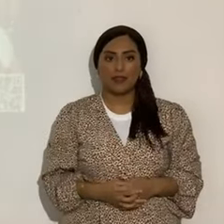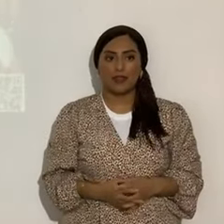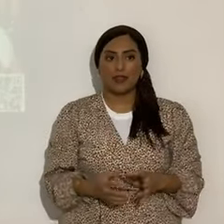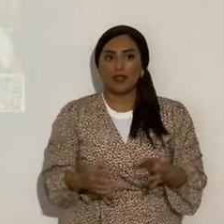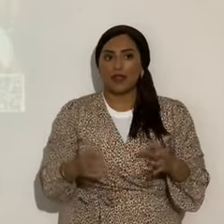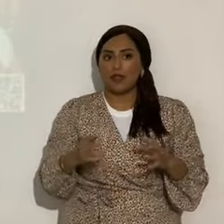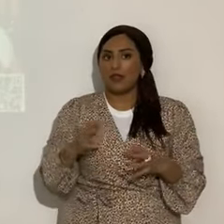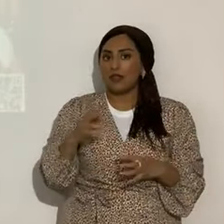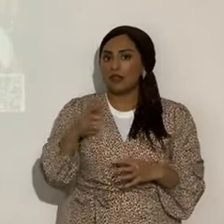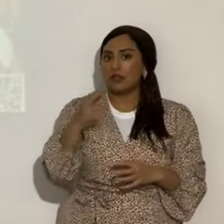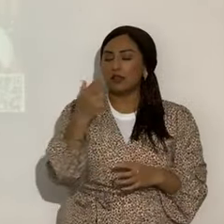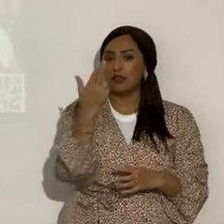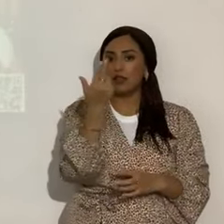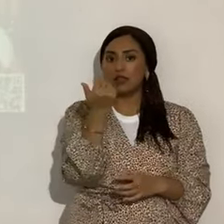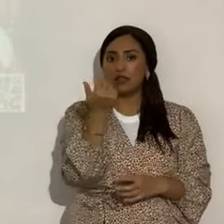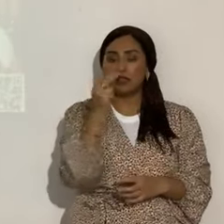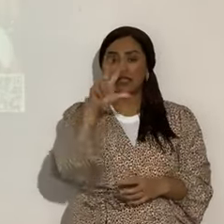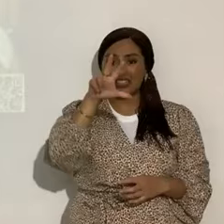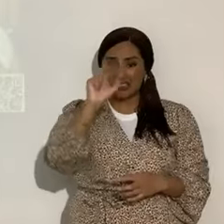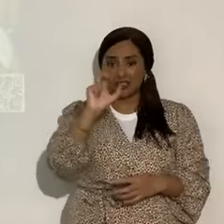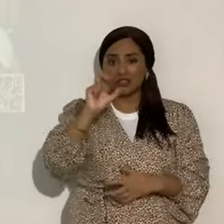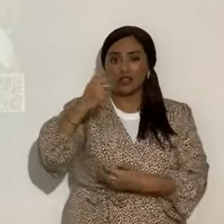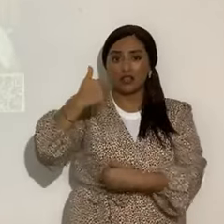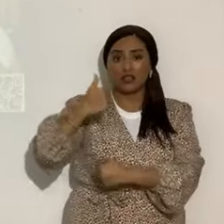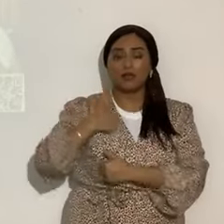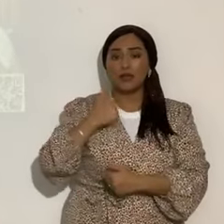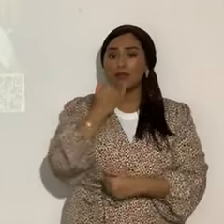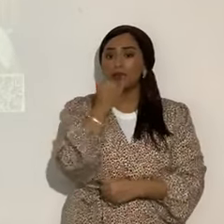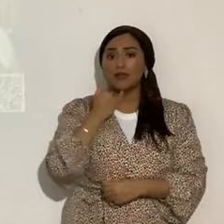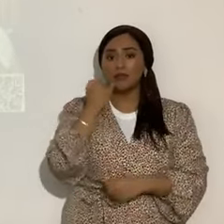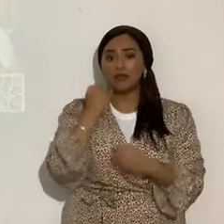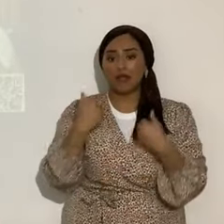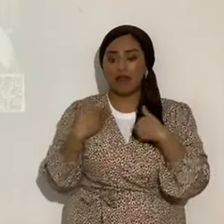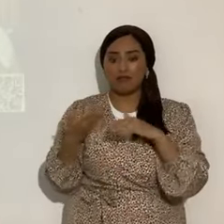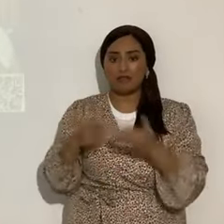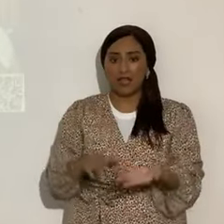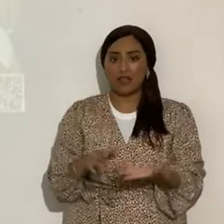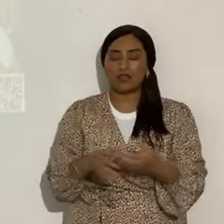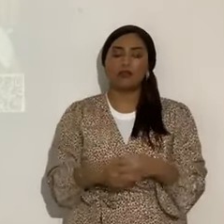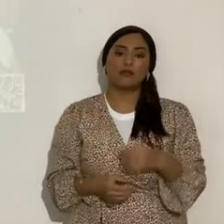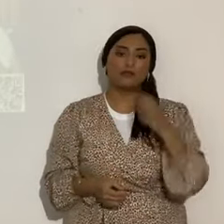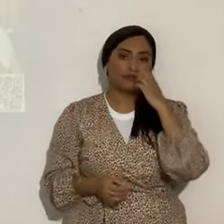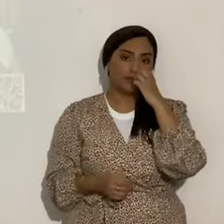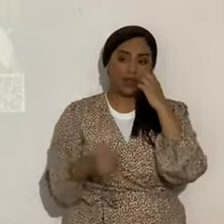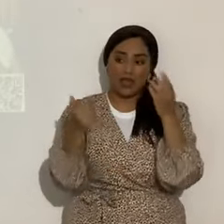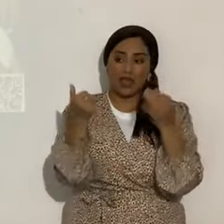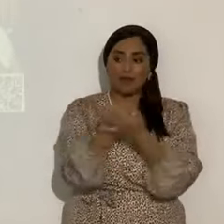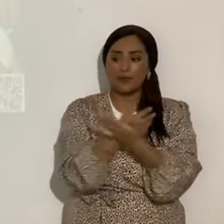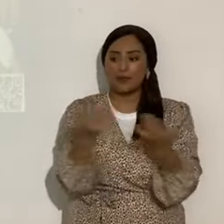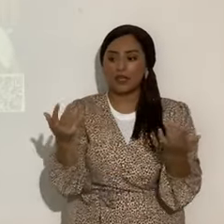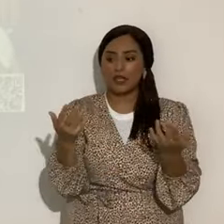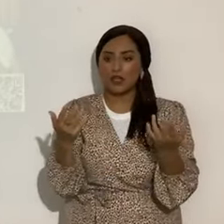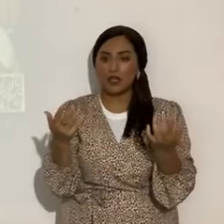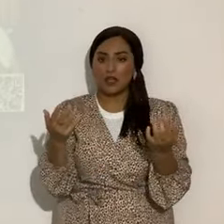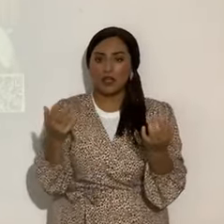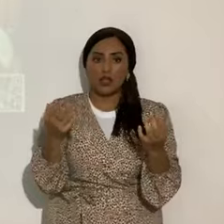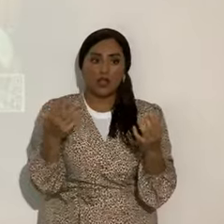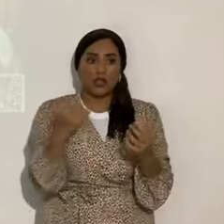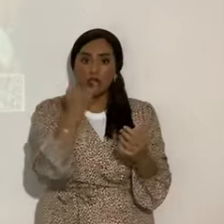300 soldados israelíes que han muerto. Entonces, todo esto no ha ganado la guerra y se va a